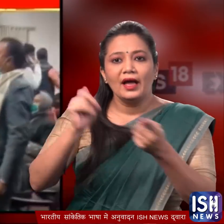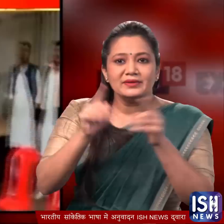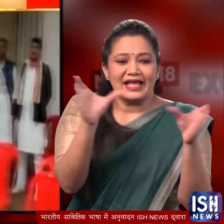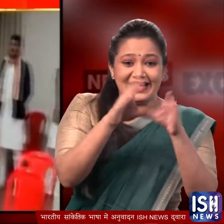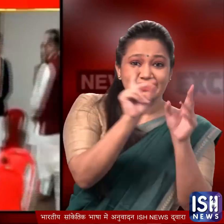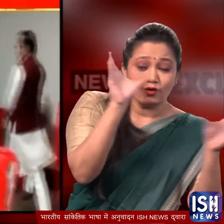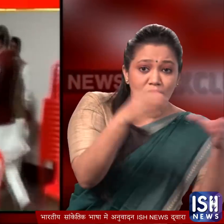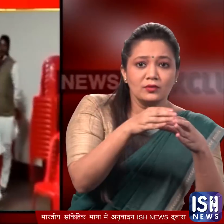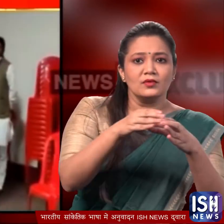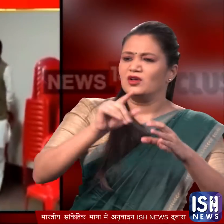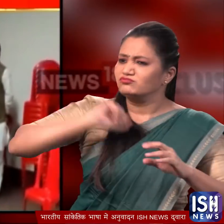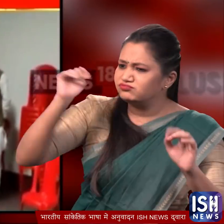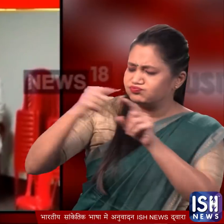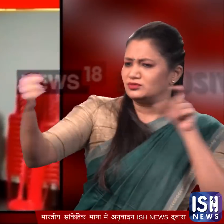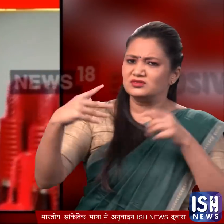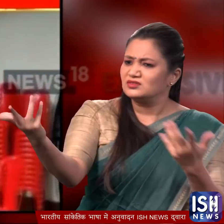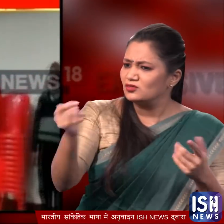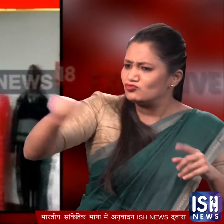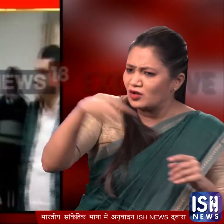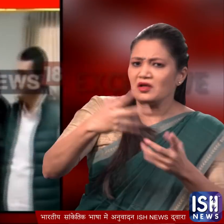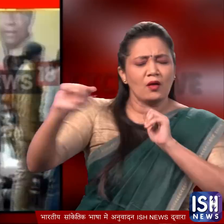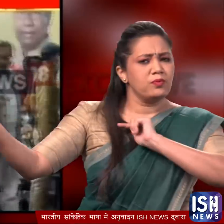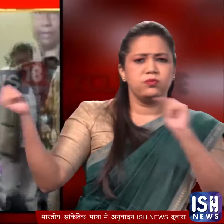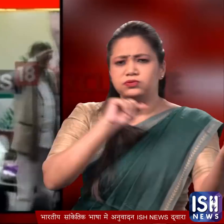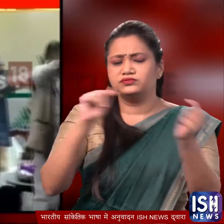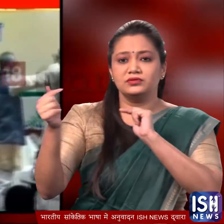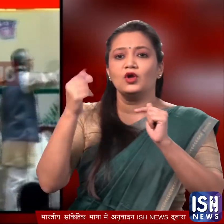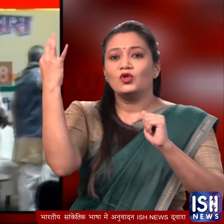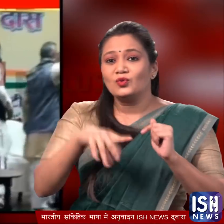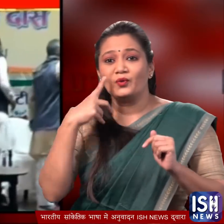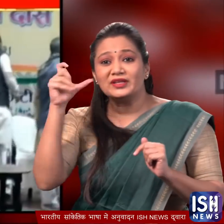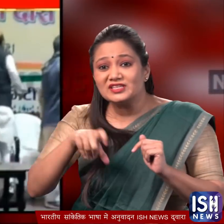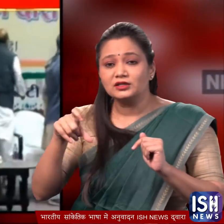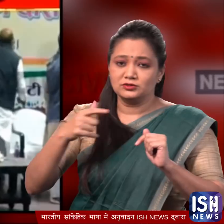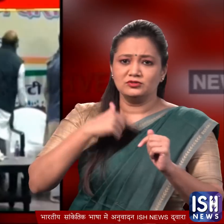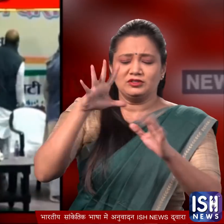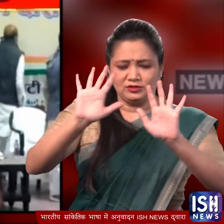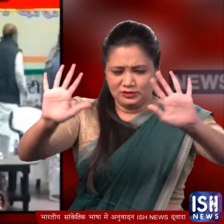वहीं दूसरे गुटके कारेकर्ताओं ने उनका विरोध करना जारी रखा जिसके बाद कॉंग्रेस के नए प्रभारी को सामने आना पड़ा